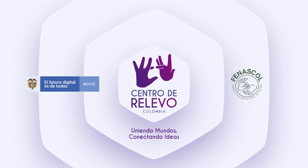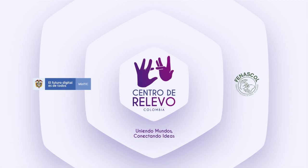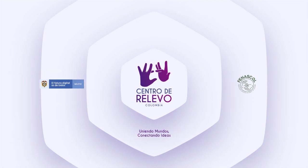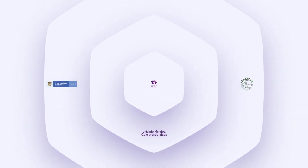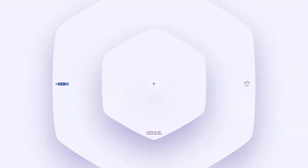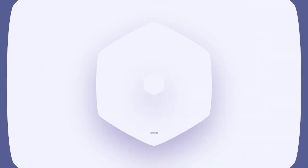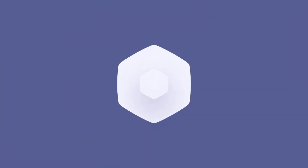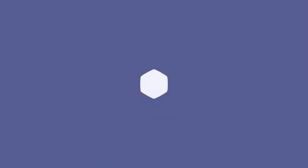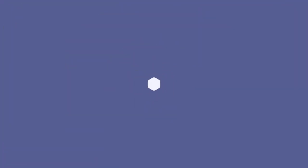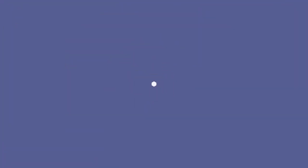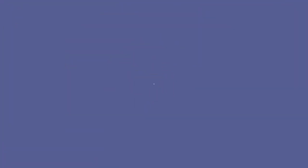10.